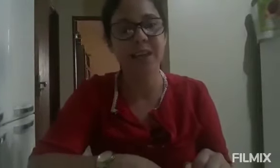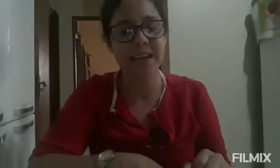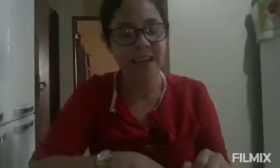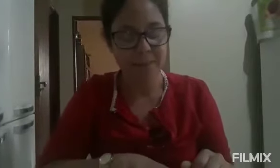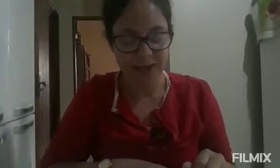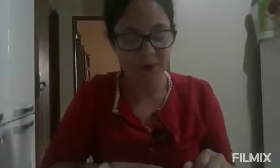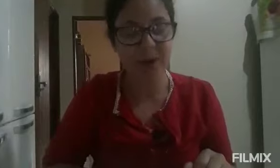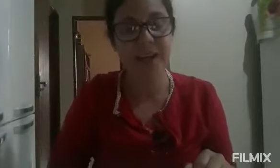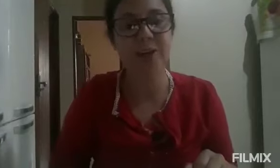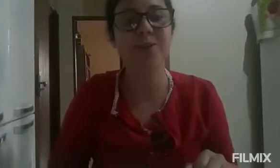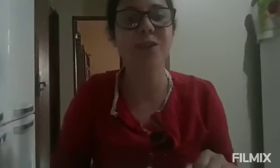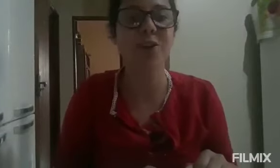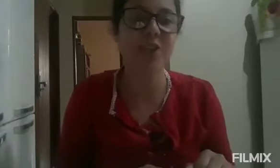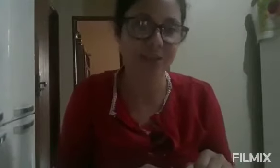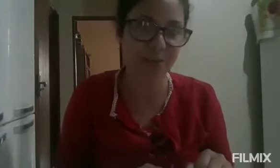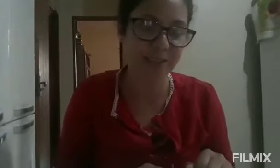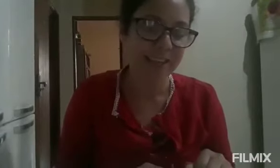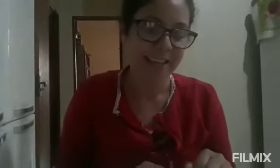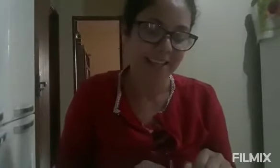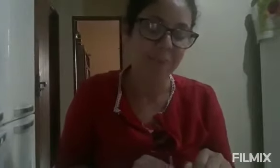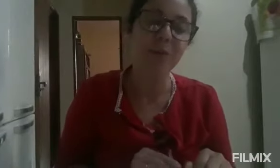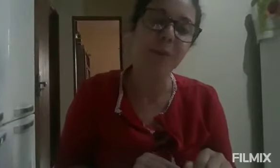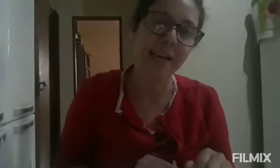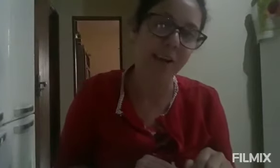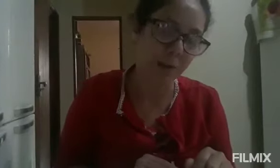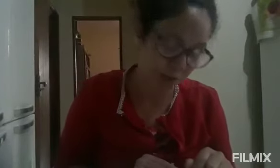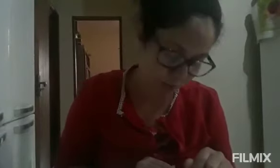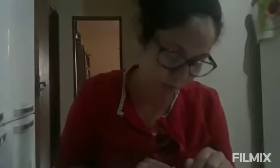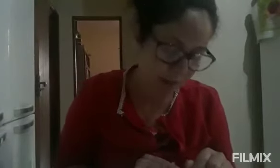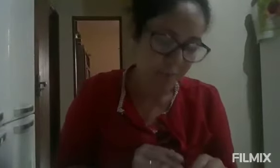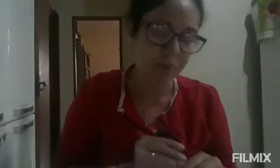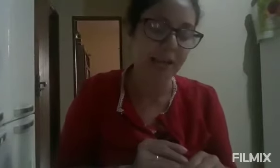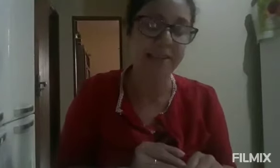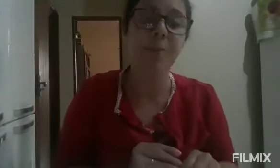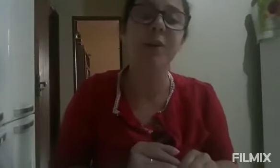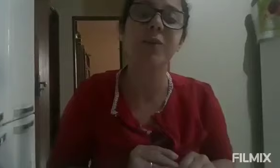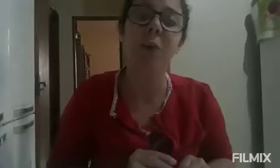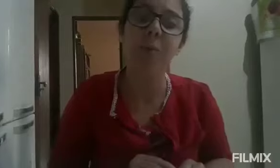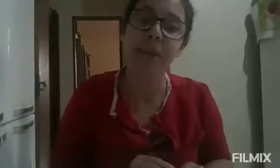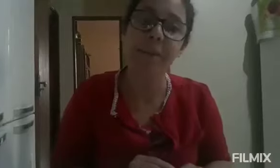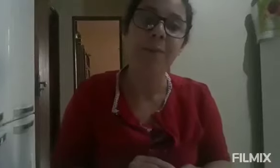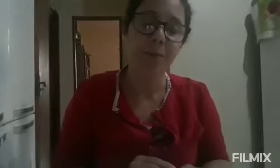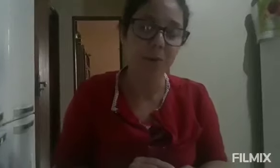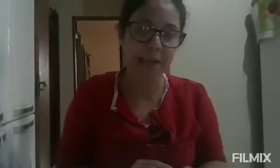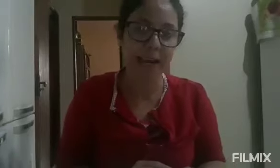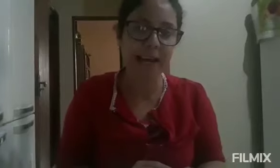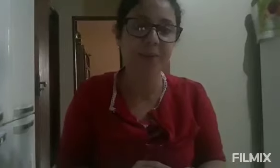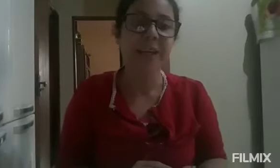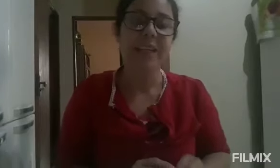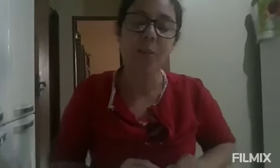para a honra e glória do Senhor Jesus. Muito obrigado, pastor, por estar sempre orando por mim. Muito obrigado, tenha